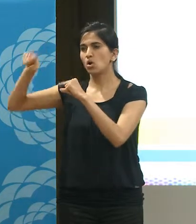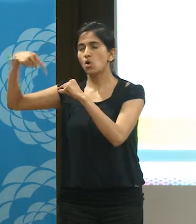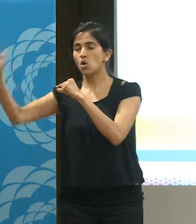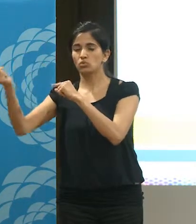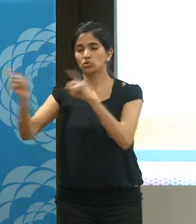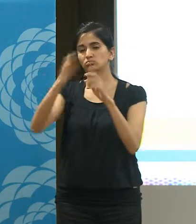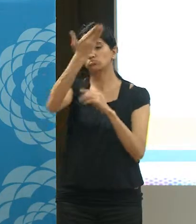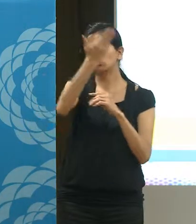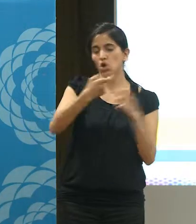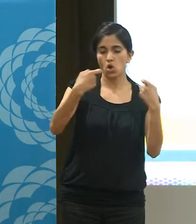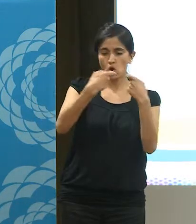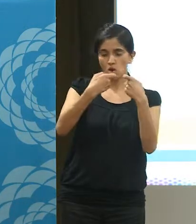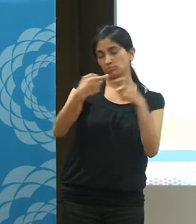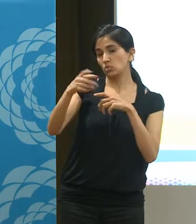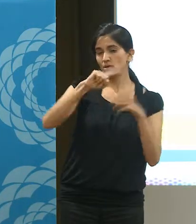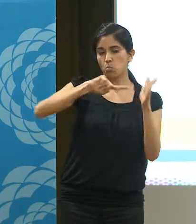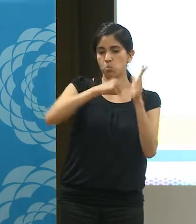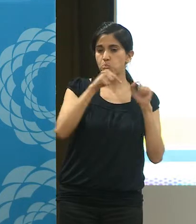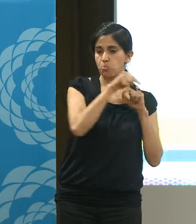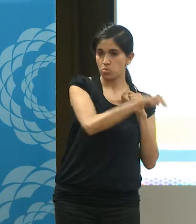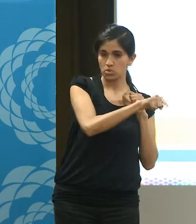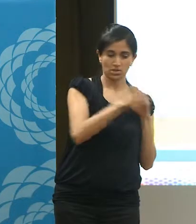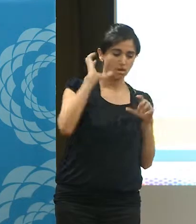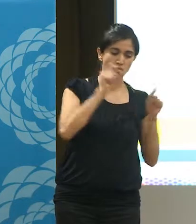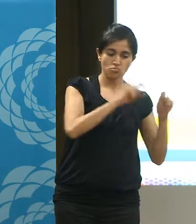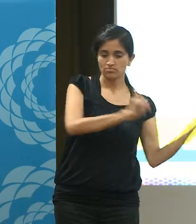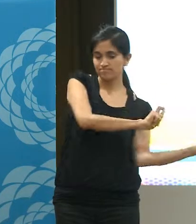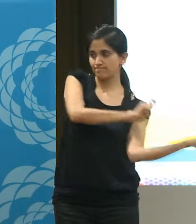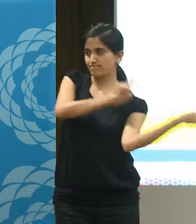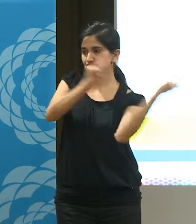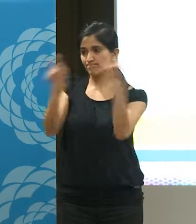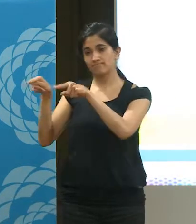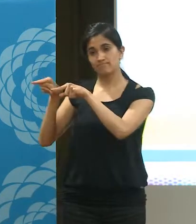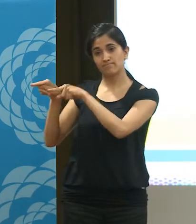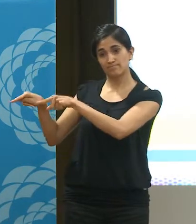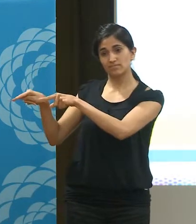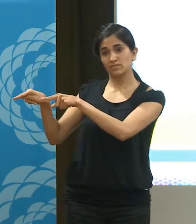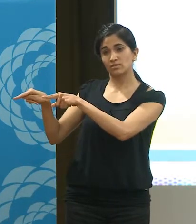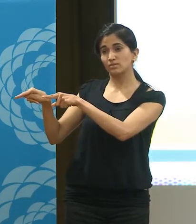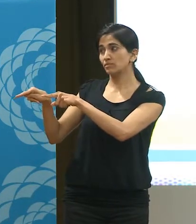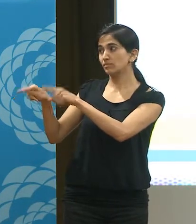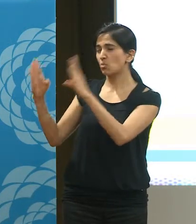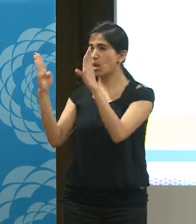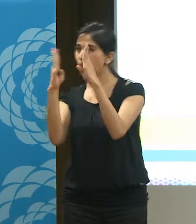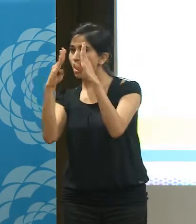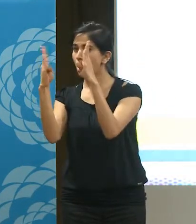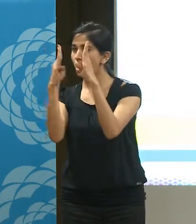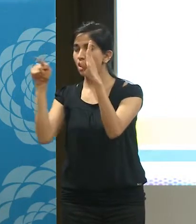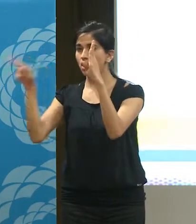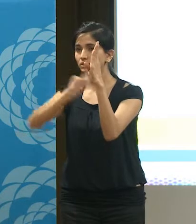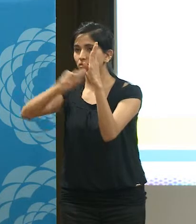donado por una radio comunitaria de Buenos Aires, FM Tincunacú. En frecuencia 107.3, no estamos homologados tampoco.